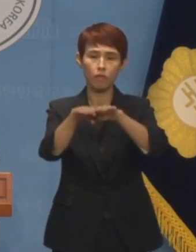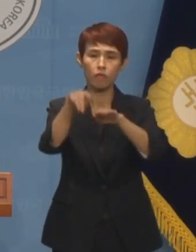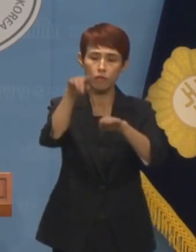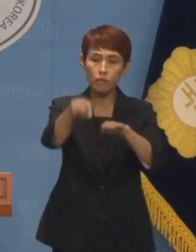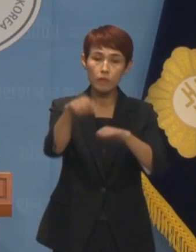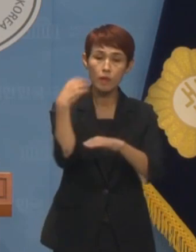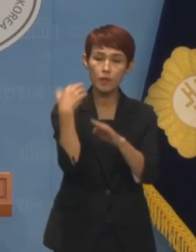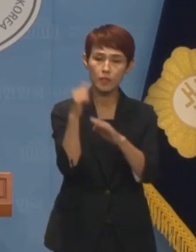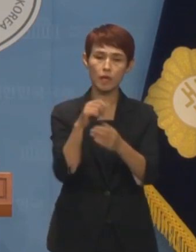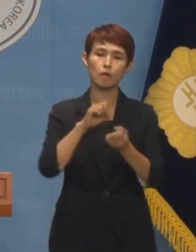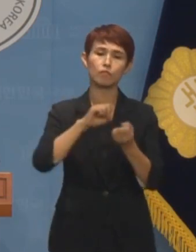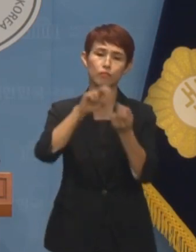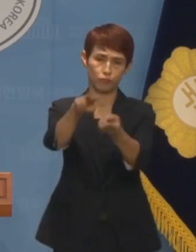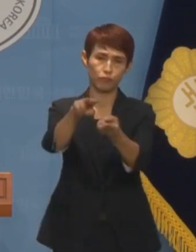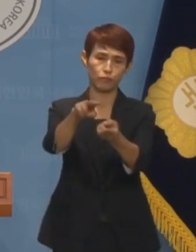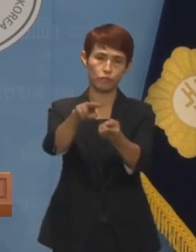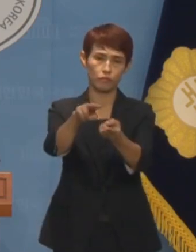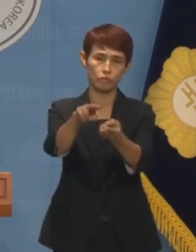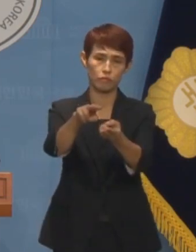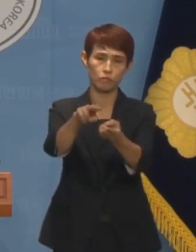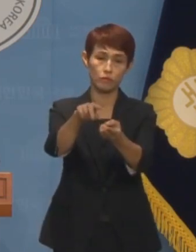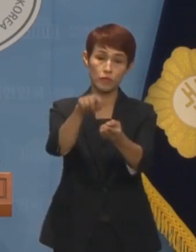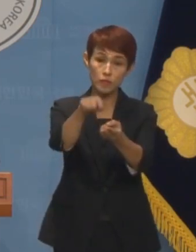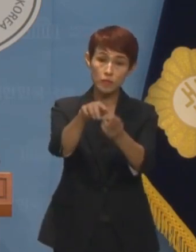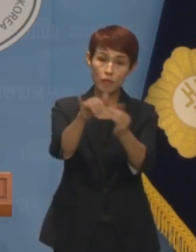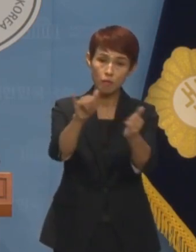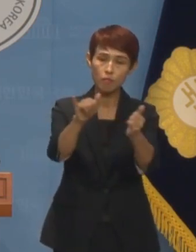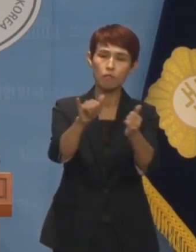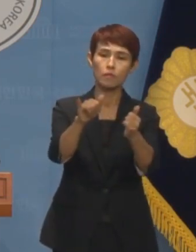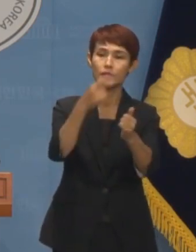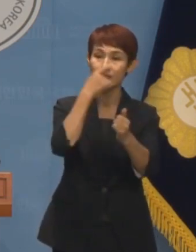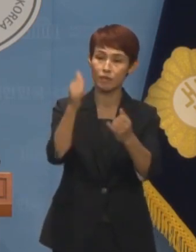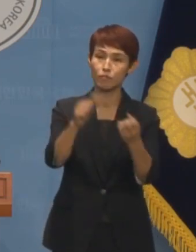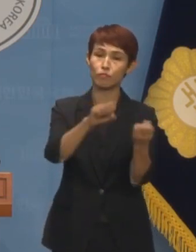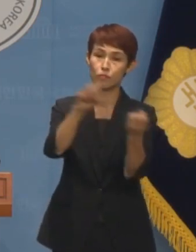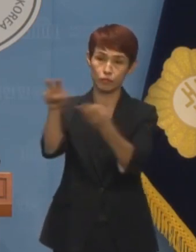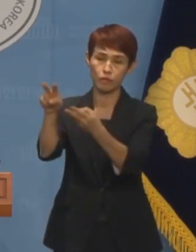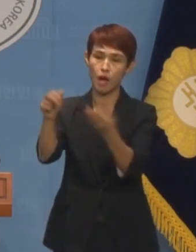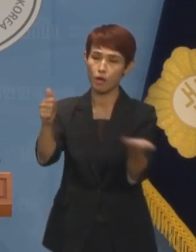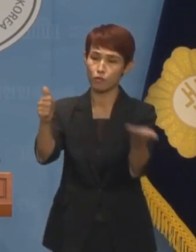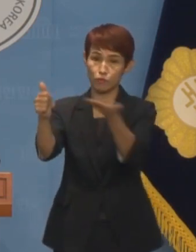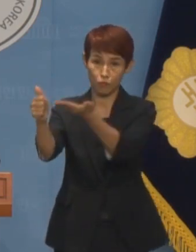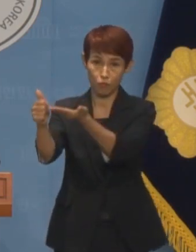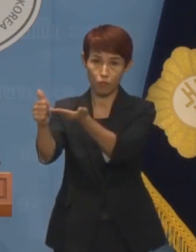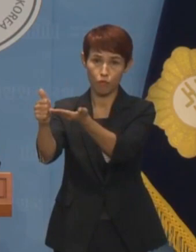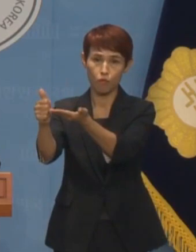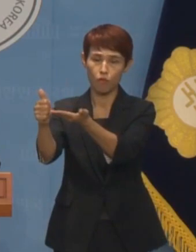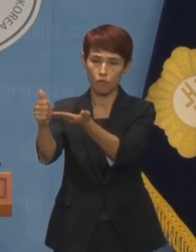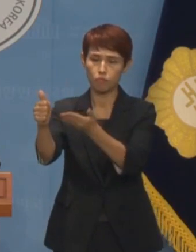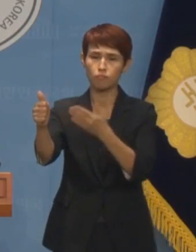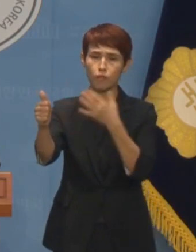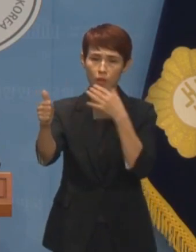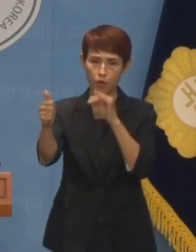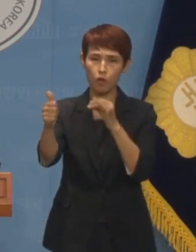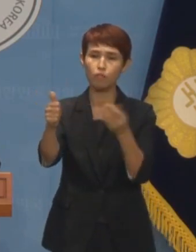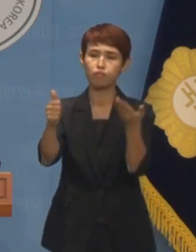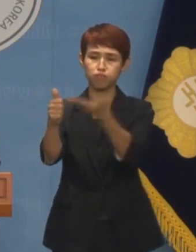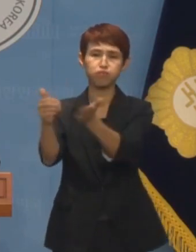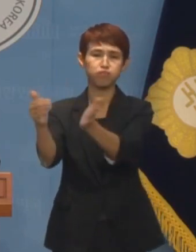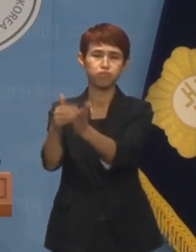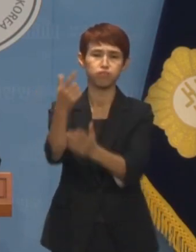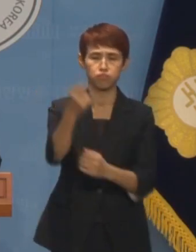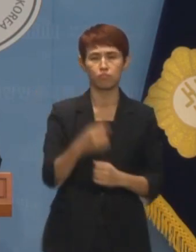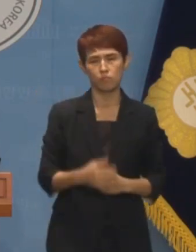출석 요구서를 송달합니다. 협력관이 돌아가 증인에게 출석 요구서를 전달하면 당연히 송달이 이뤄진